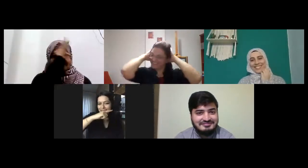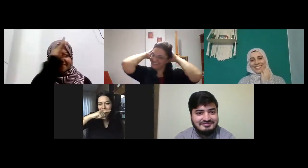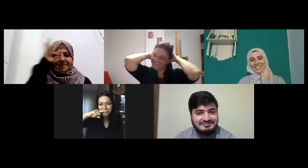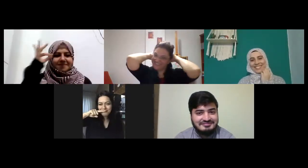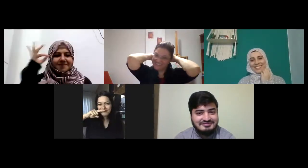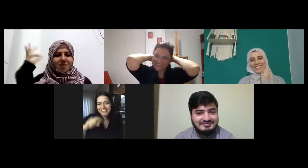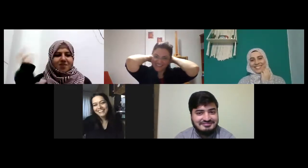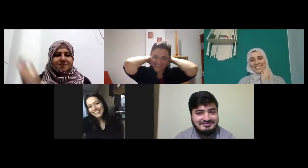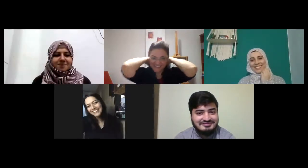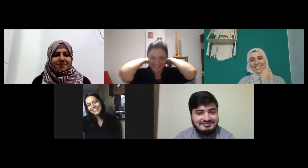yeşil